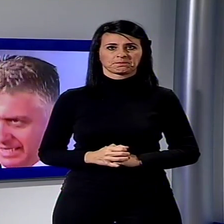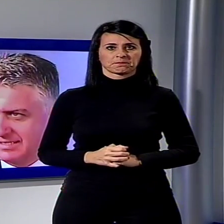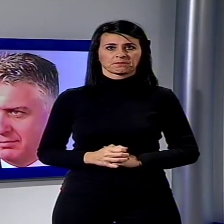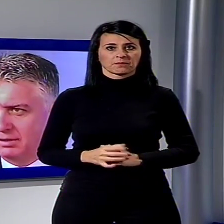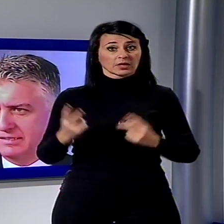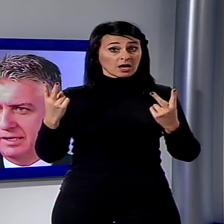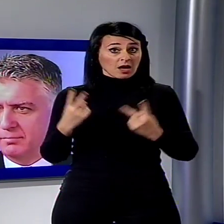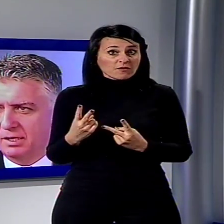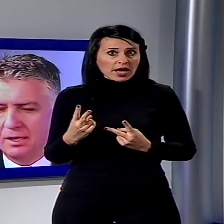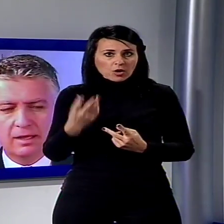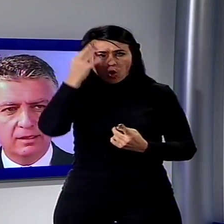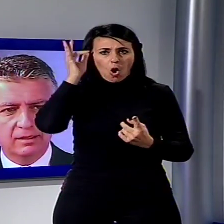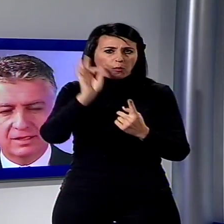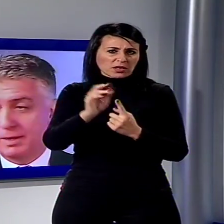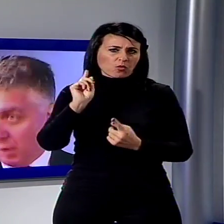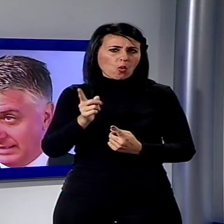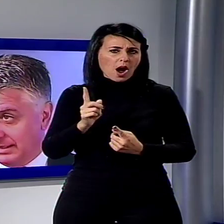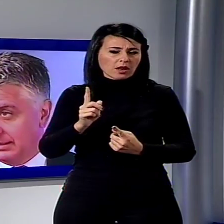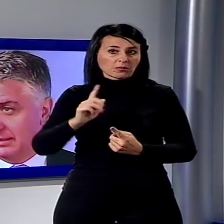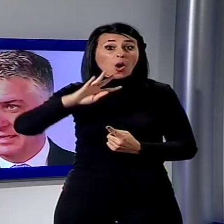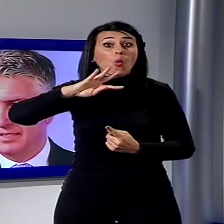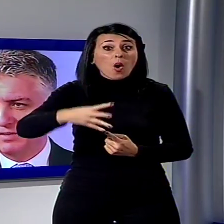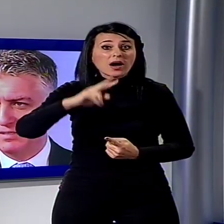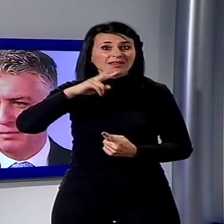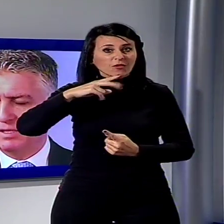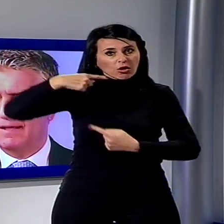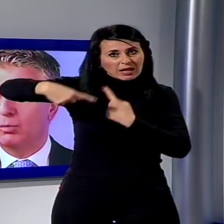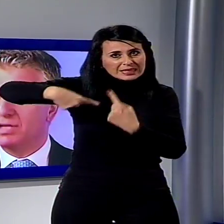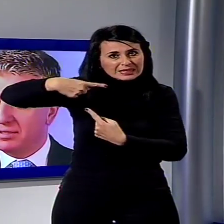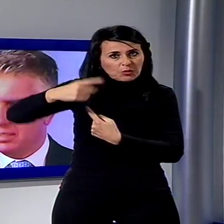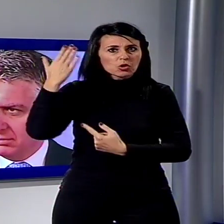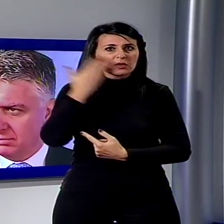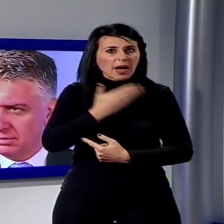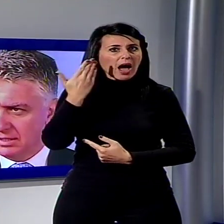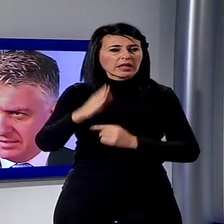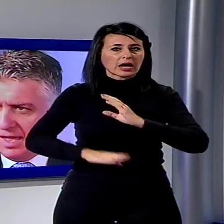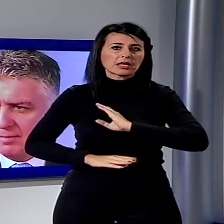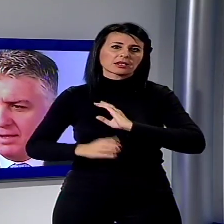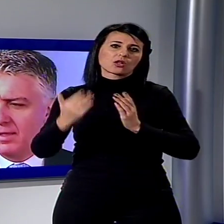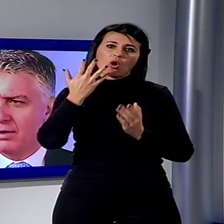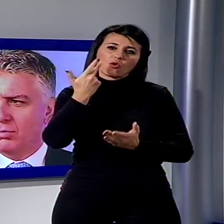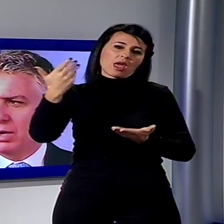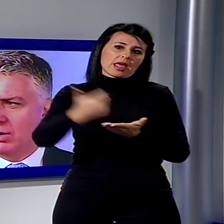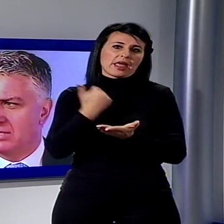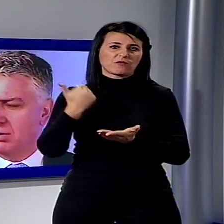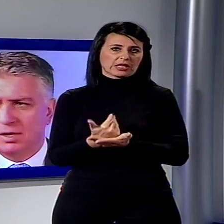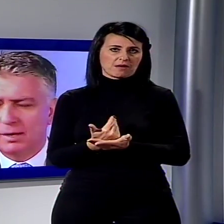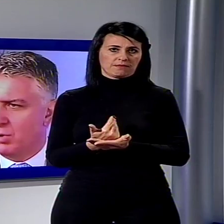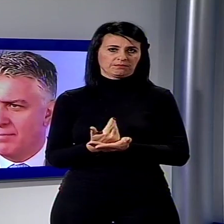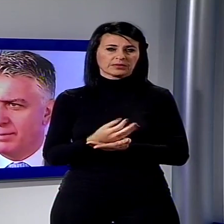terza volta sarebbe la quarta a Seravezza e quindi andare uniti, insieme, con una coalizione la più ampia